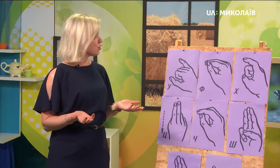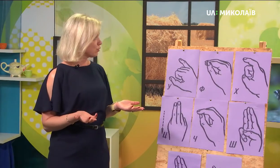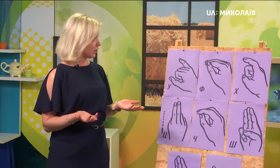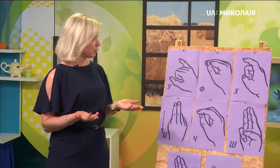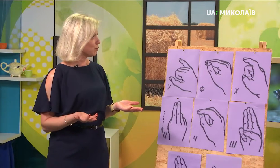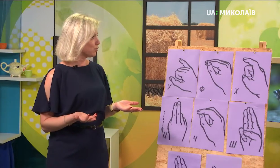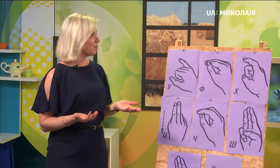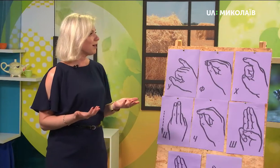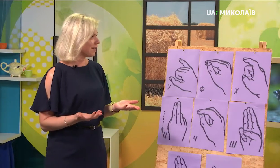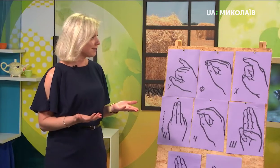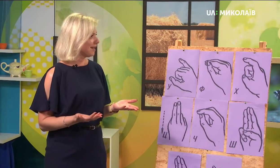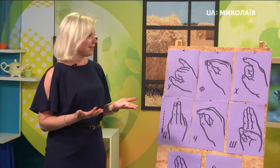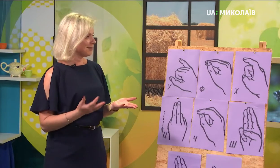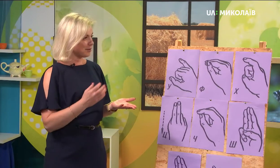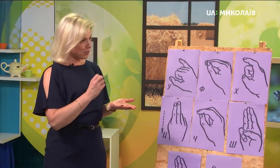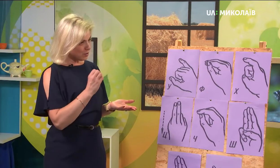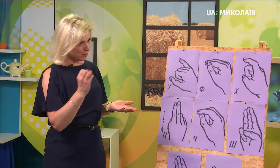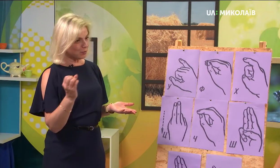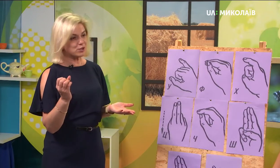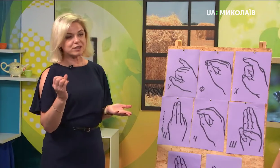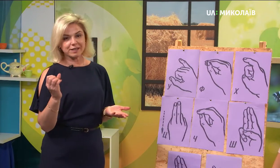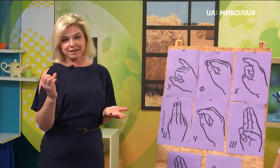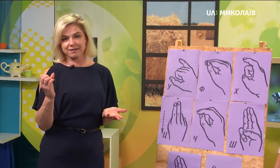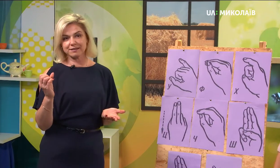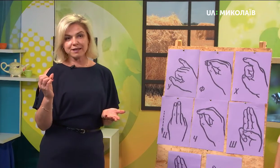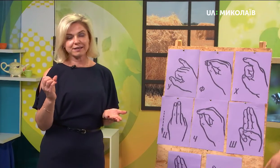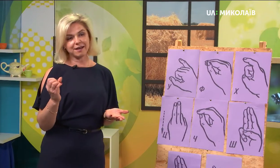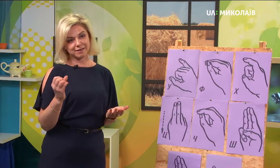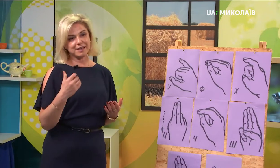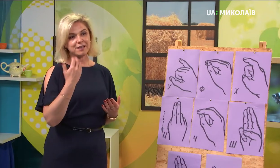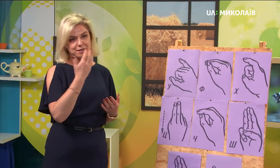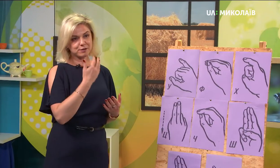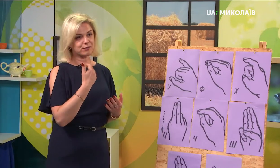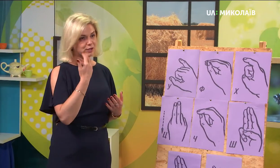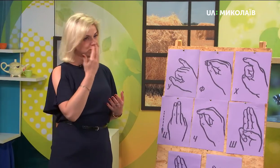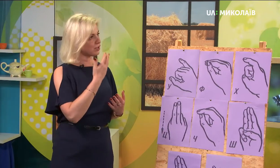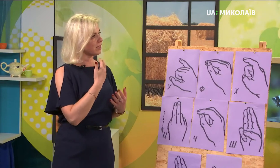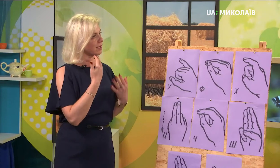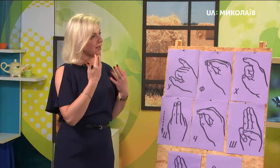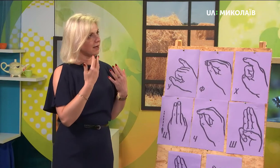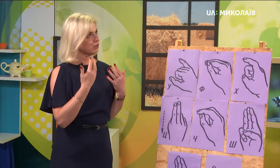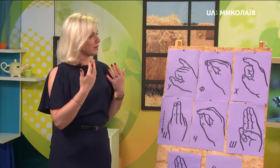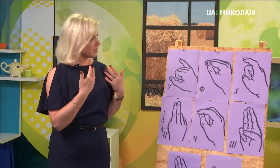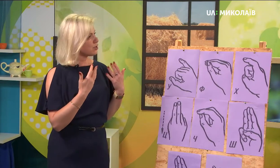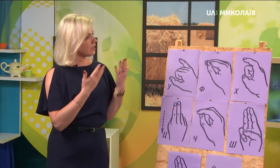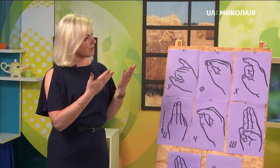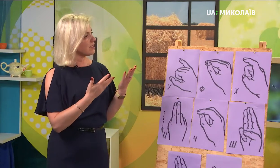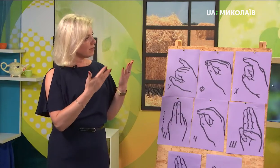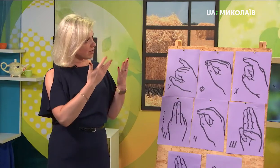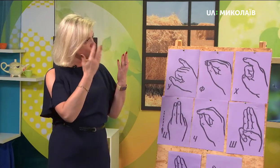чує. І тому вимагає, ну, прочитає дактиль, але вона ж читає автоматично, дивиться на вашу